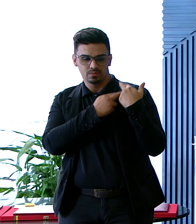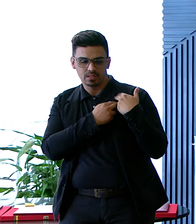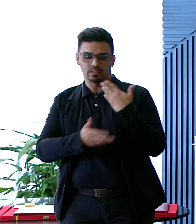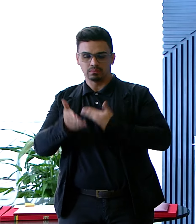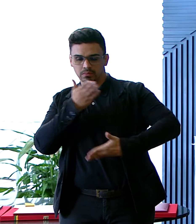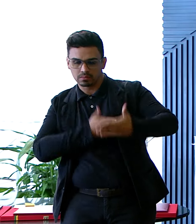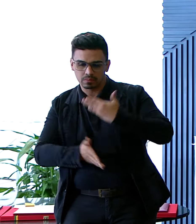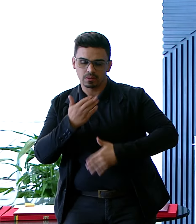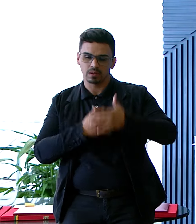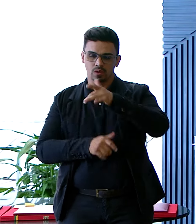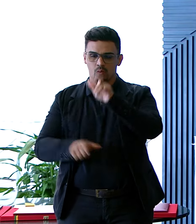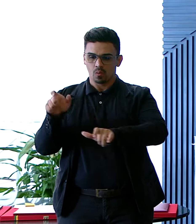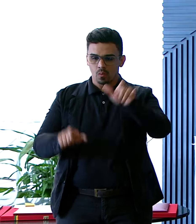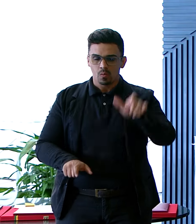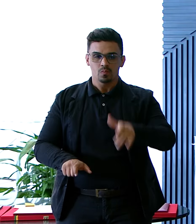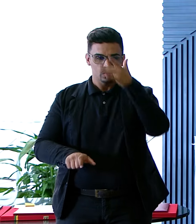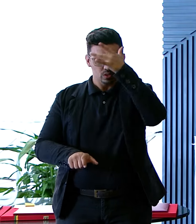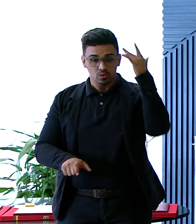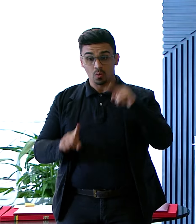As De